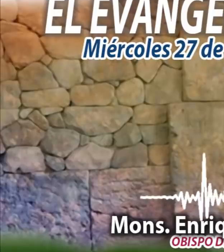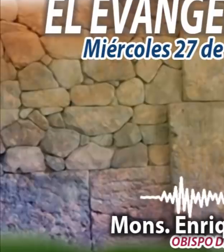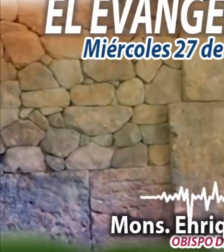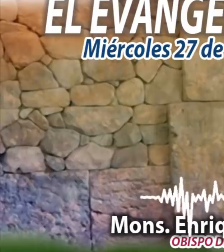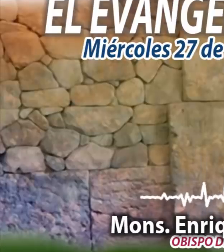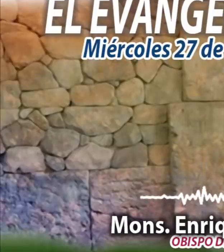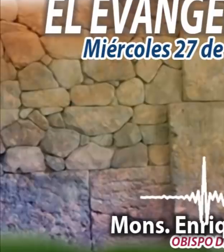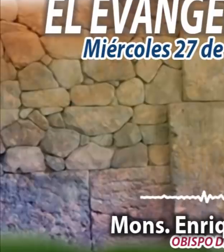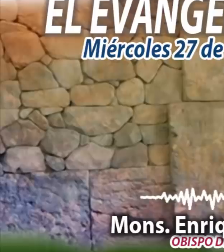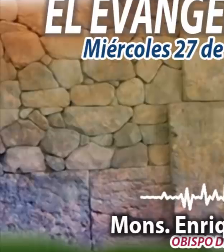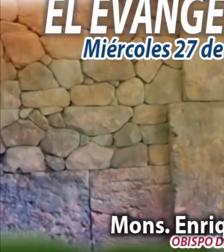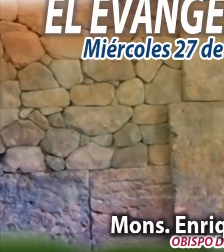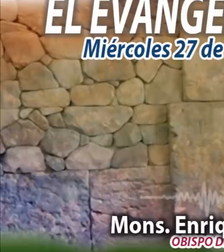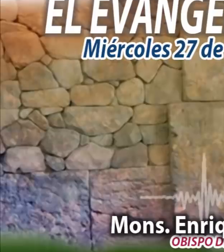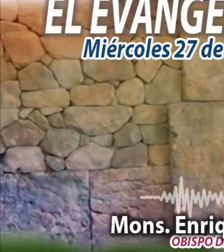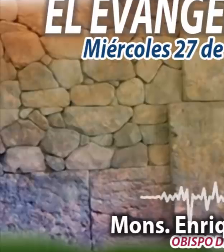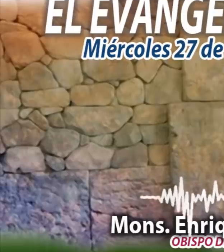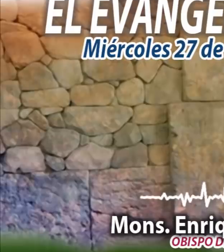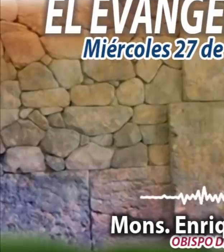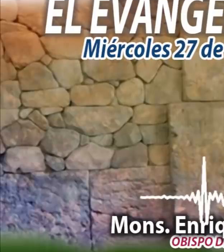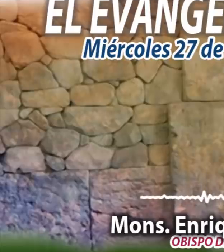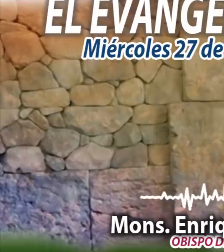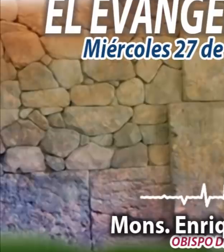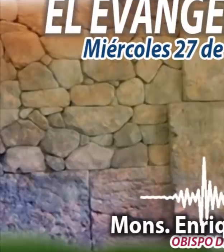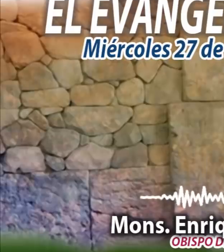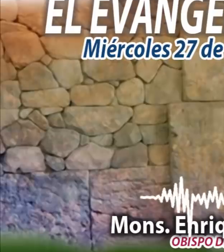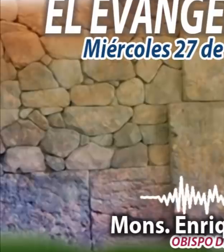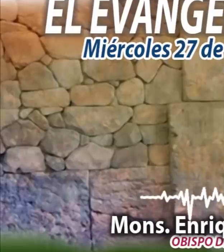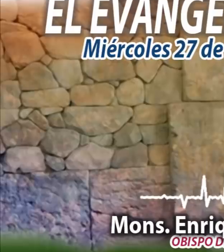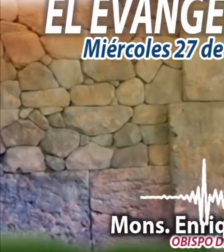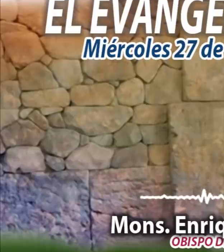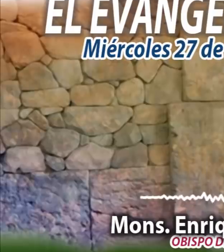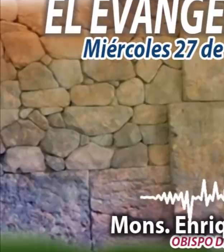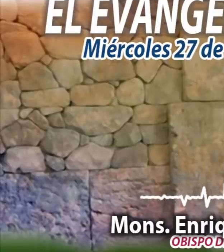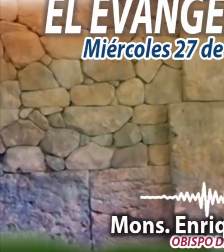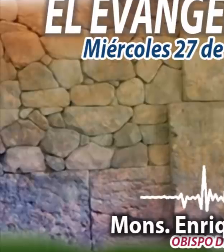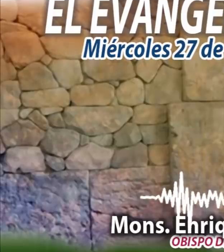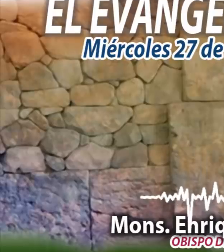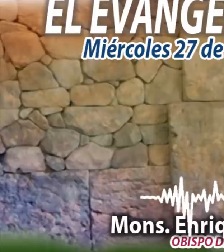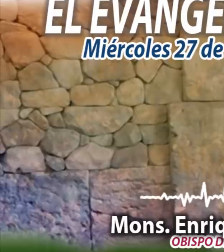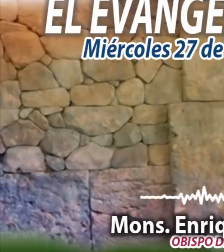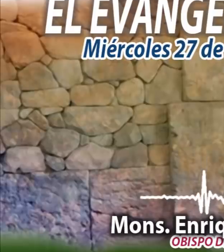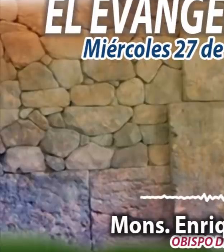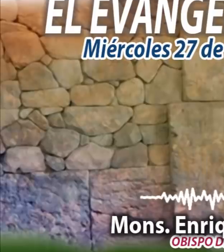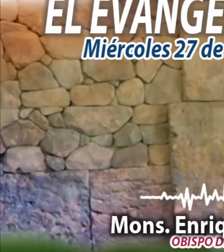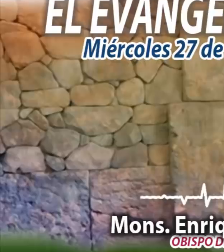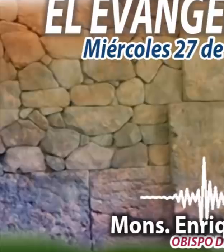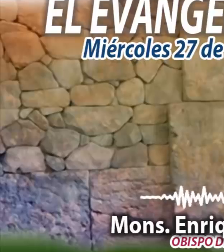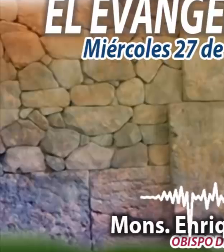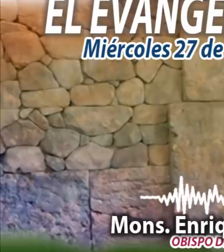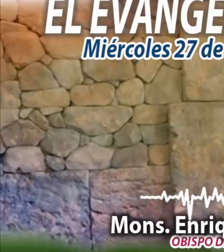Dispuso Dios en su sabiduría, revelarse a sí mismo y dar a conocer el misterio de su voluntad.